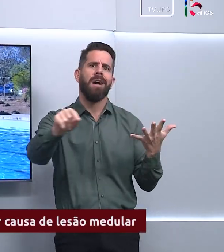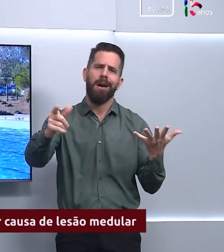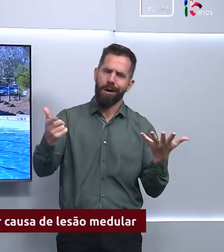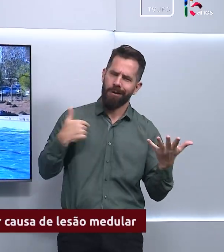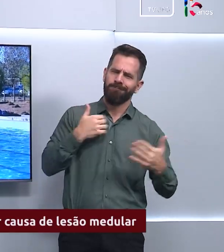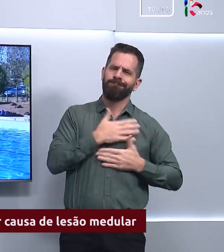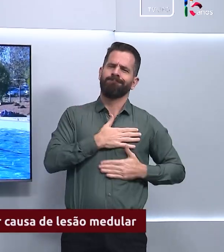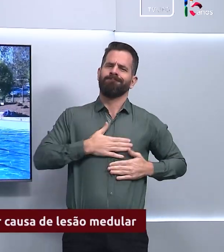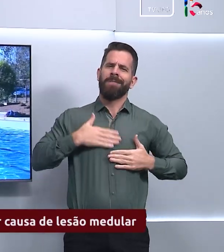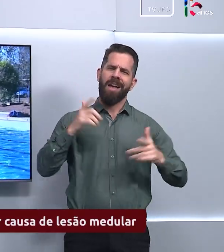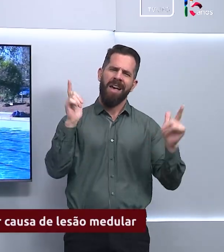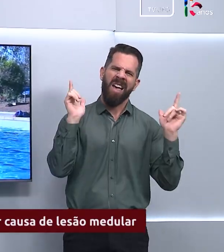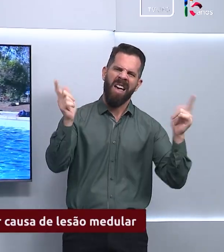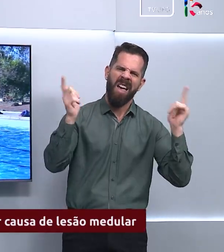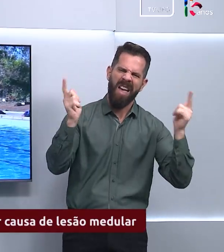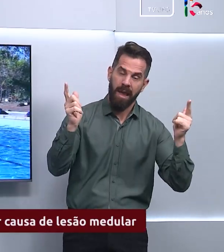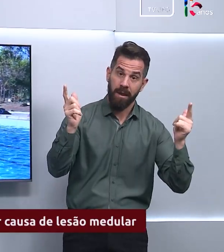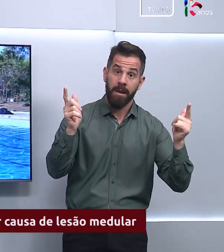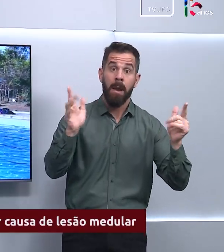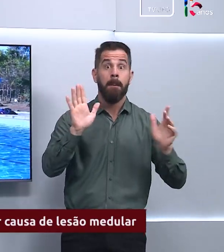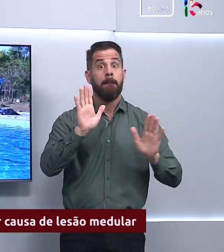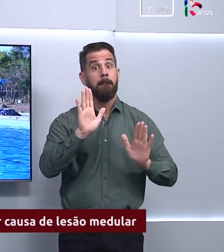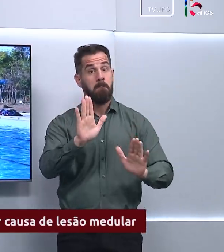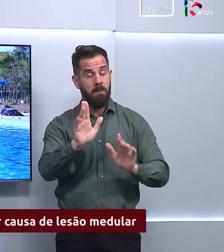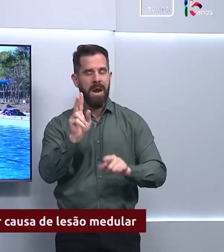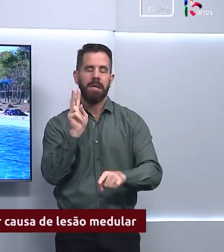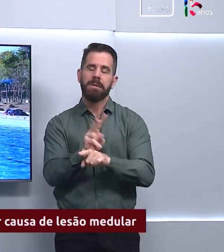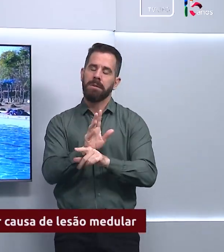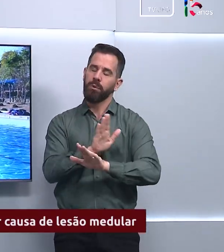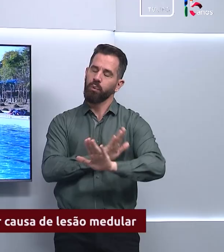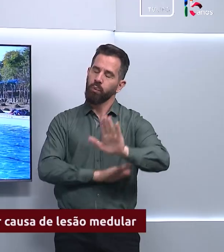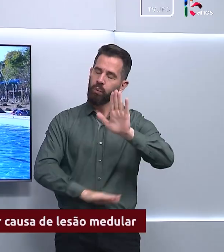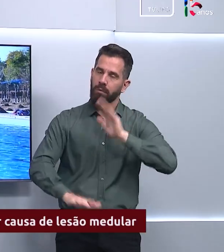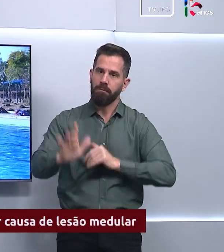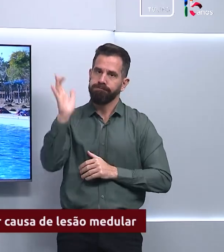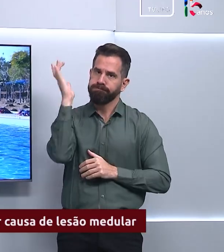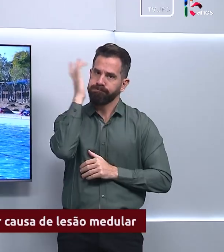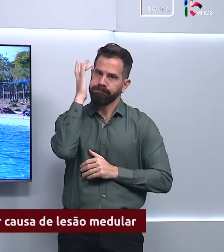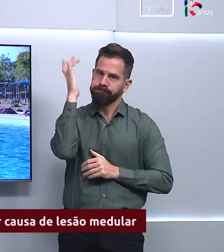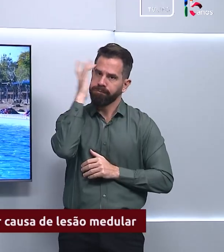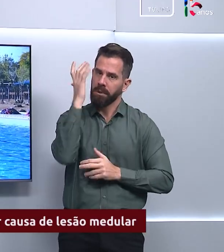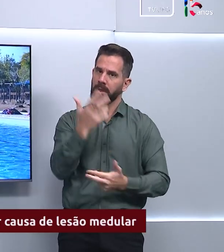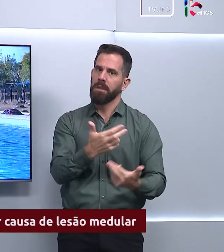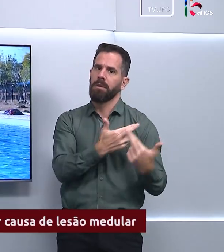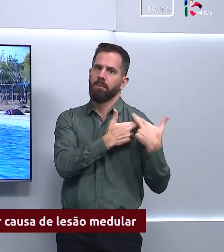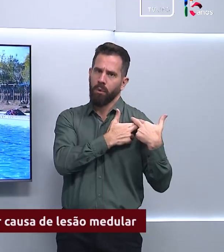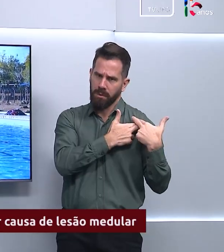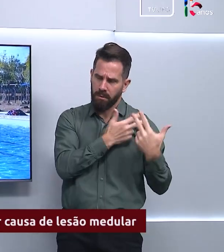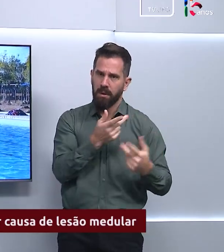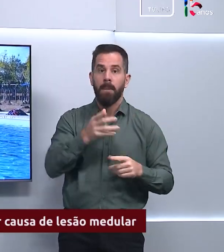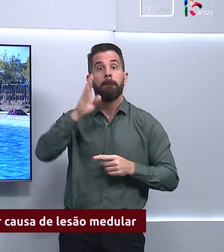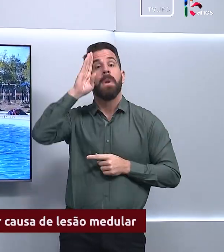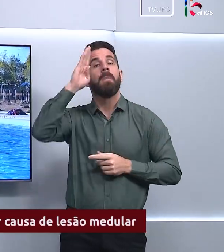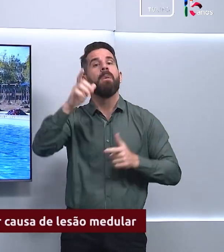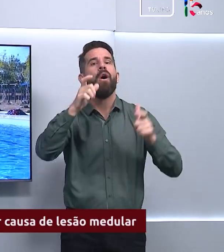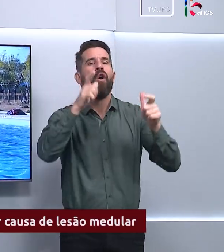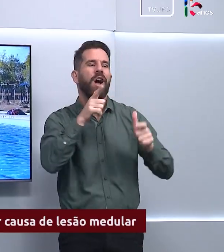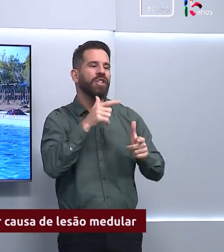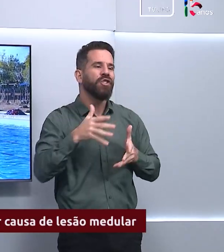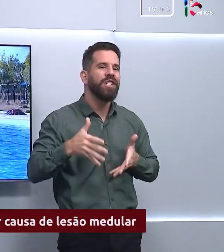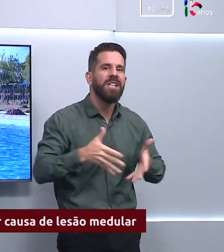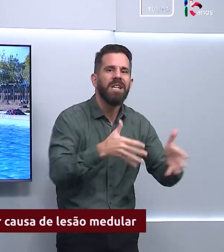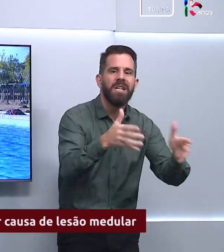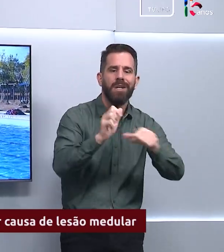precisa lembrar que toda essa diversão requer bastante responsabilidade principalmente quando se trata de rios cachoeiras